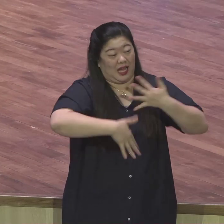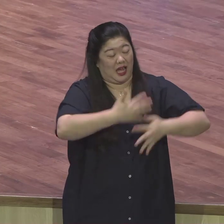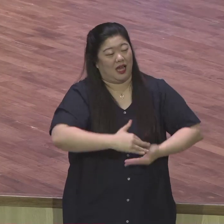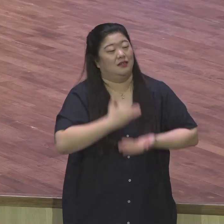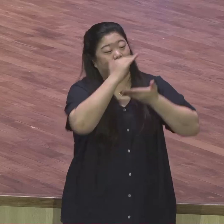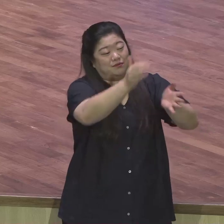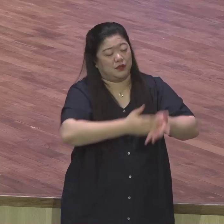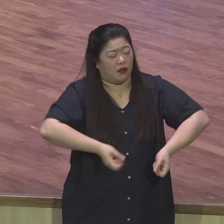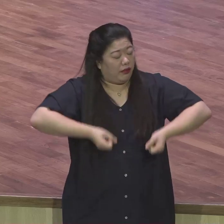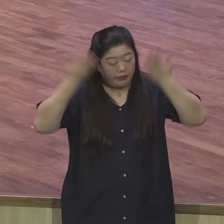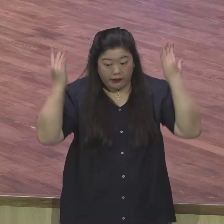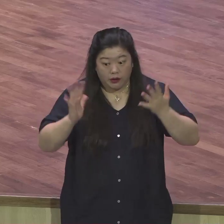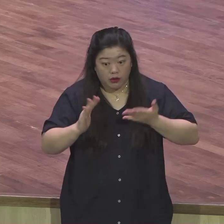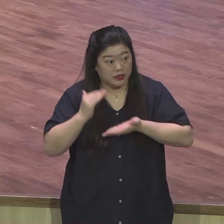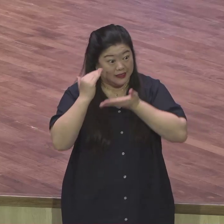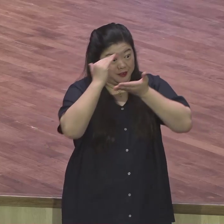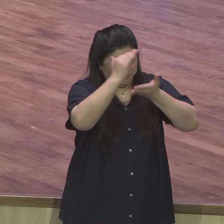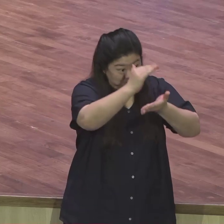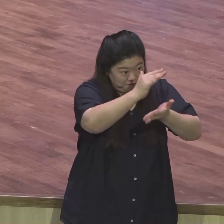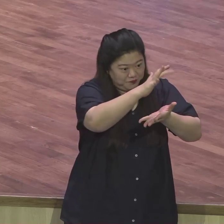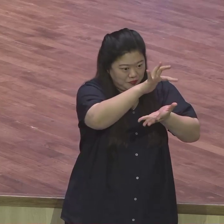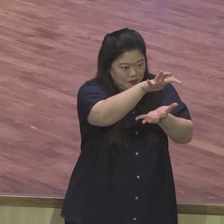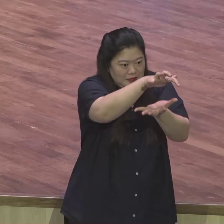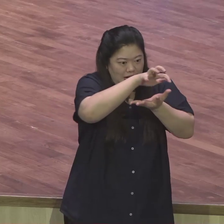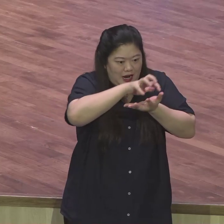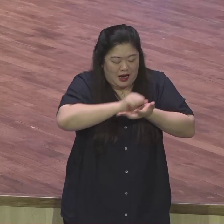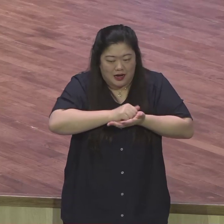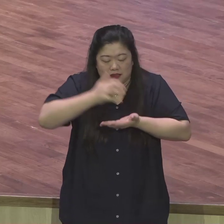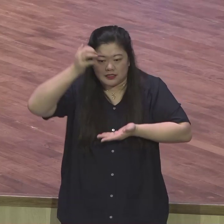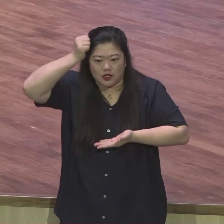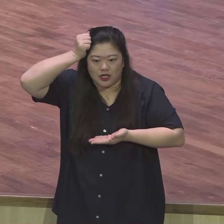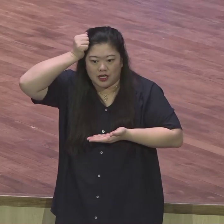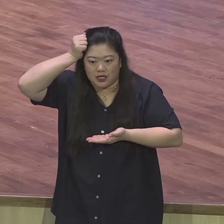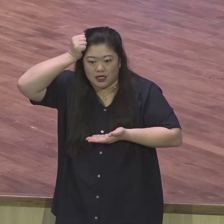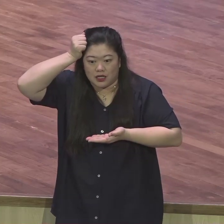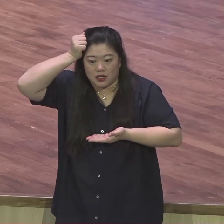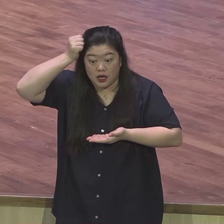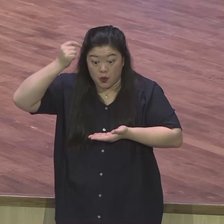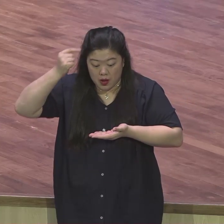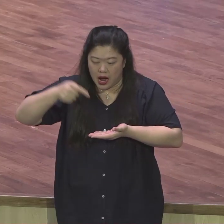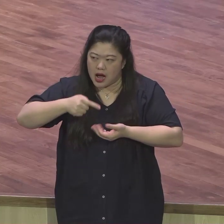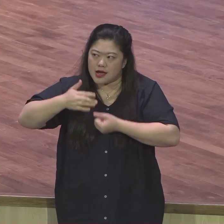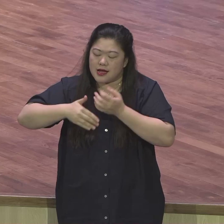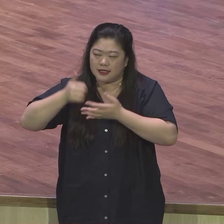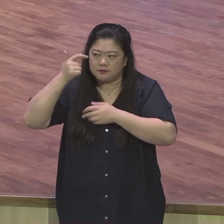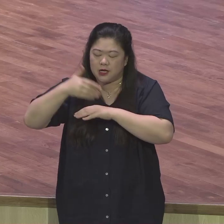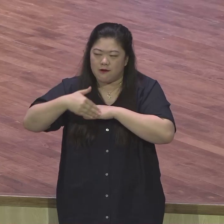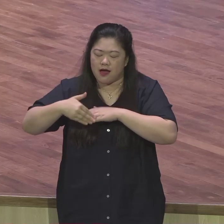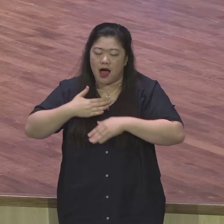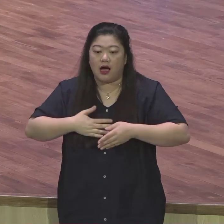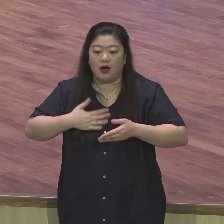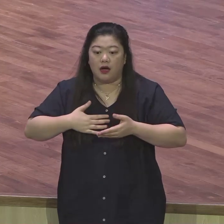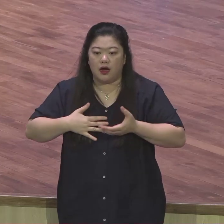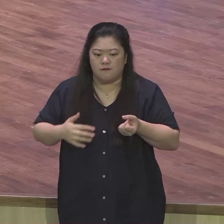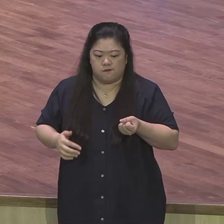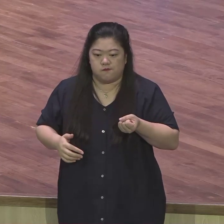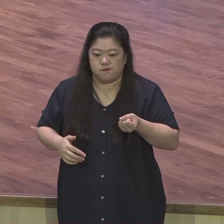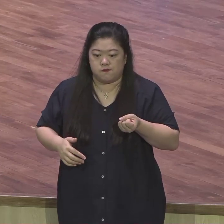요섭은 지속적으로 하나님의 은약을 붙잡는 삶을 살았어요. 왜 사람들이 교회를